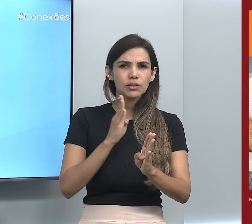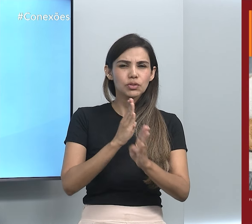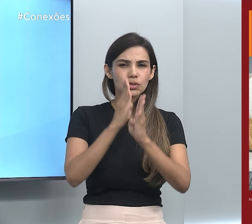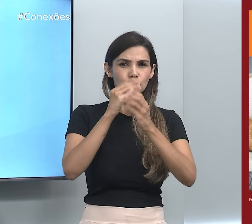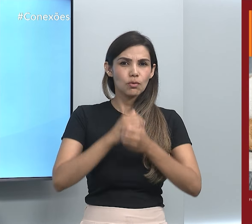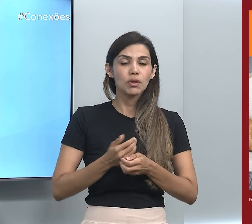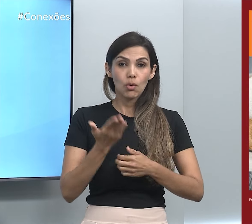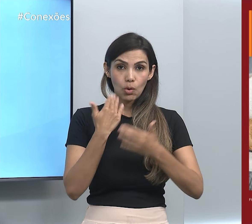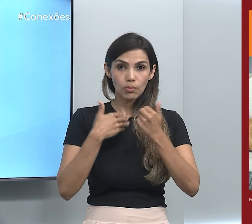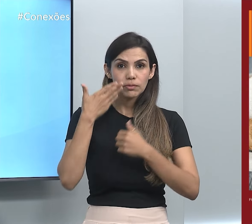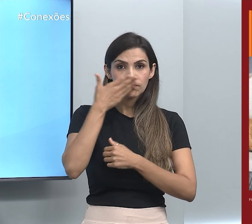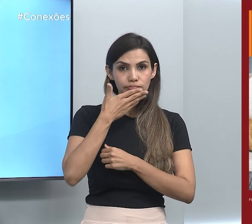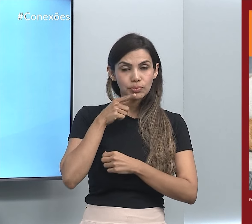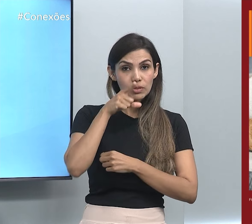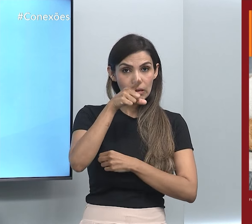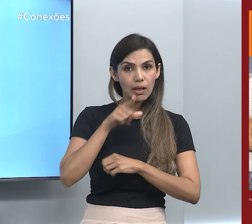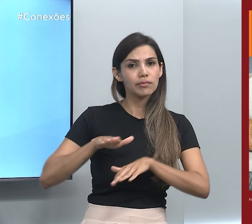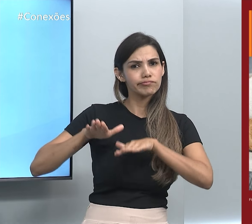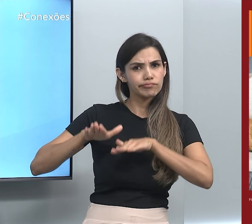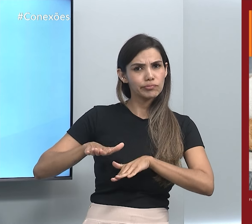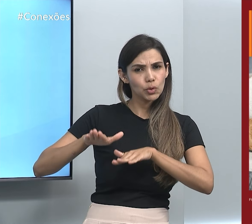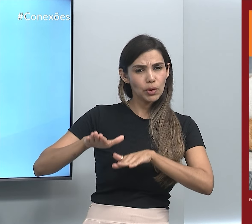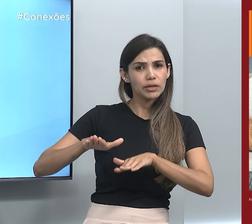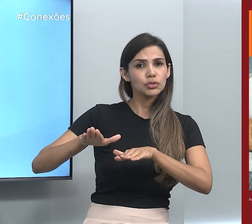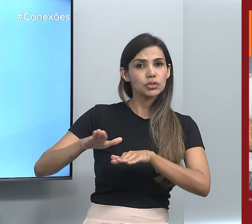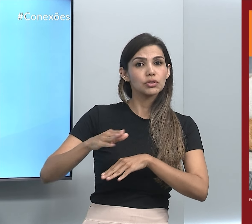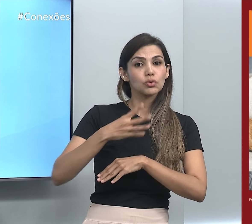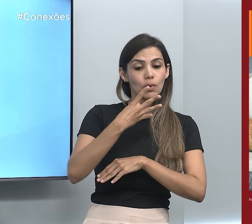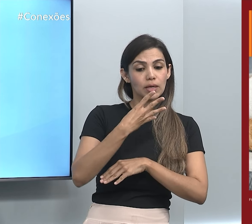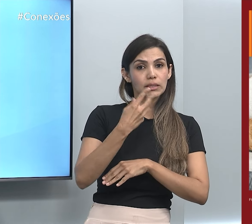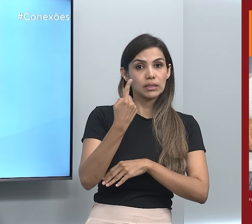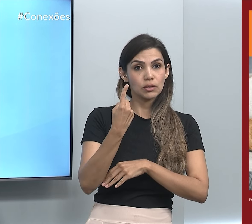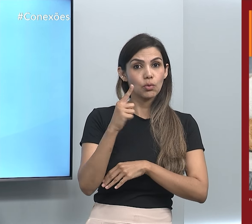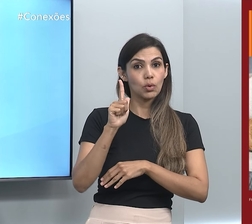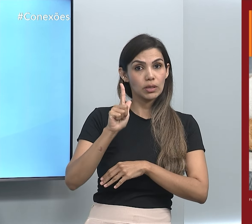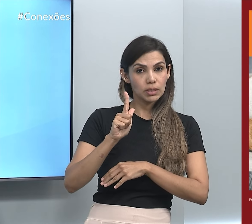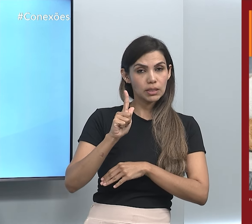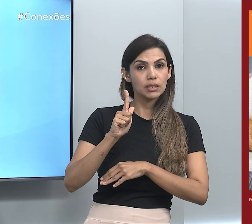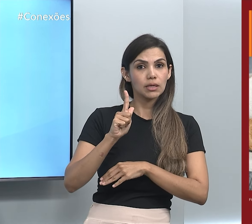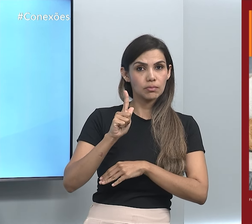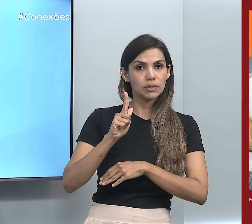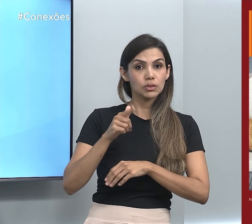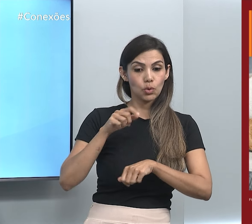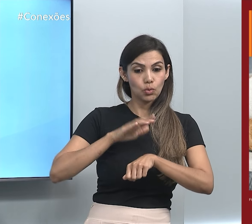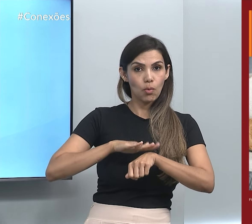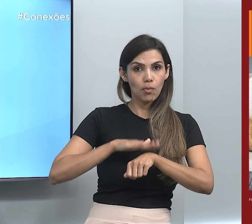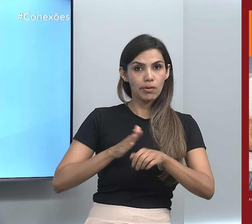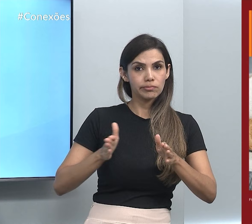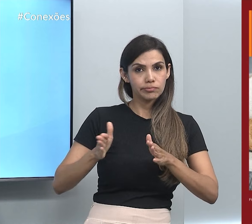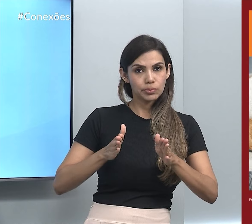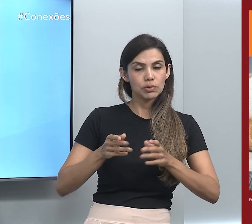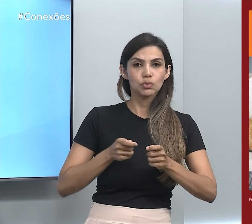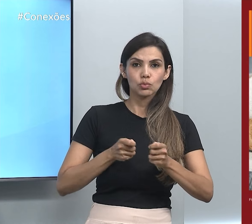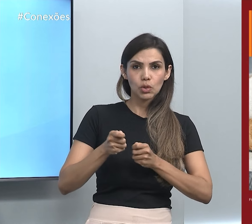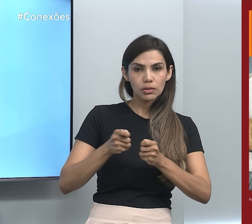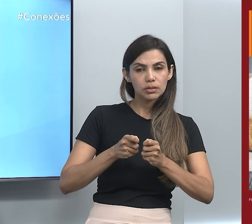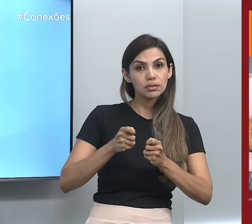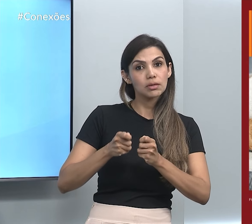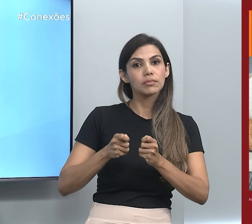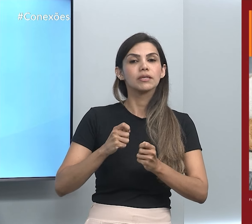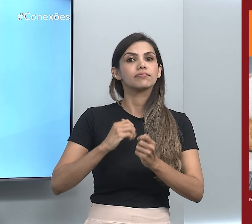população do Reino Unido passou de cerca de 41 gramas durante o racionamento para